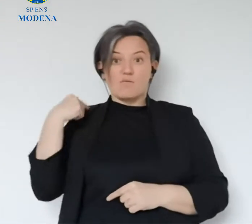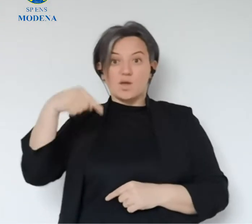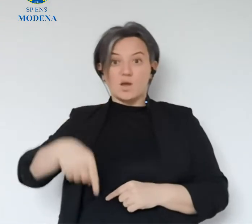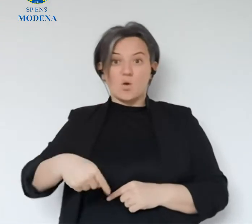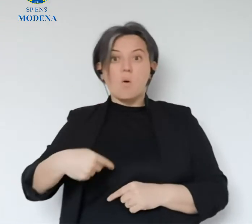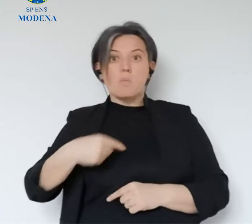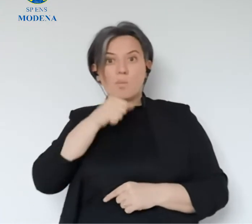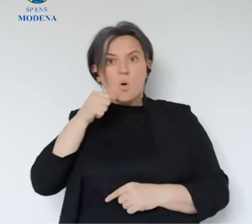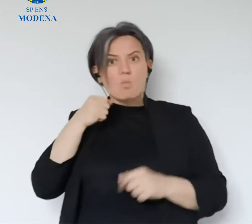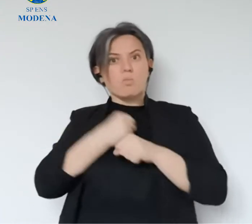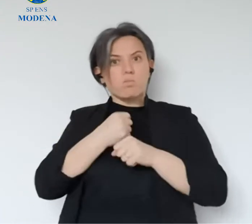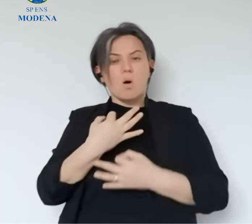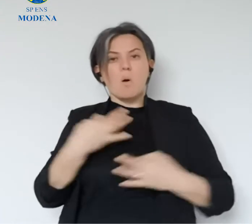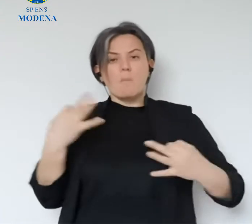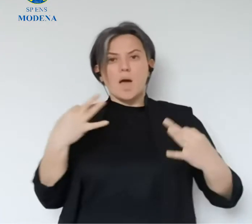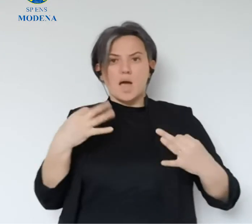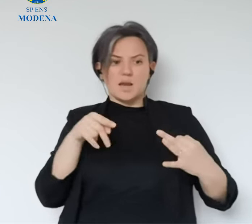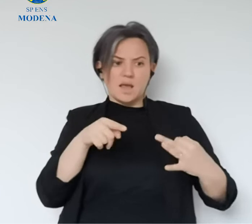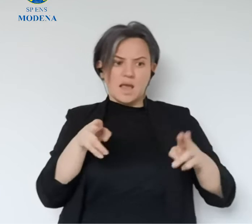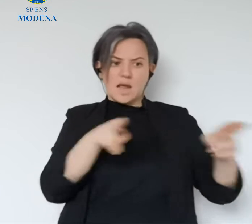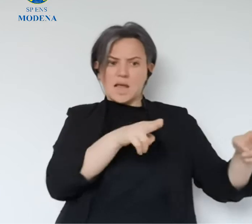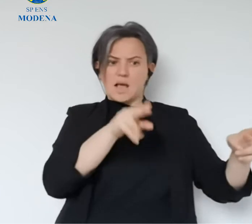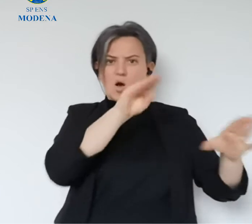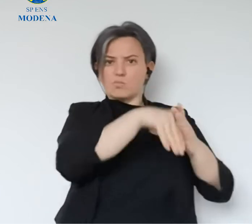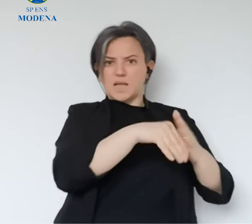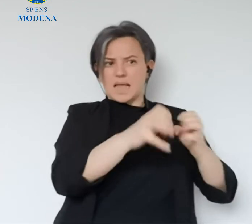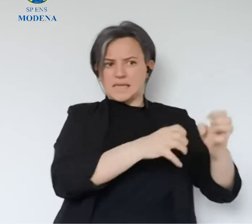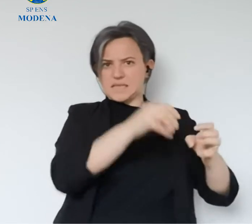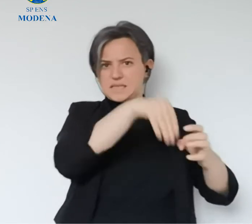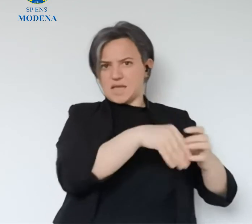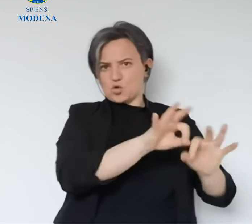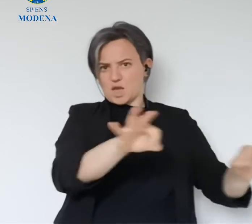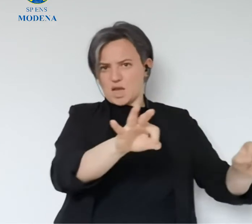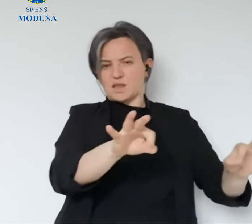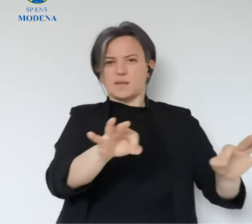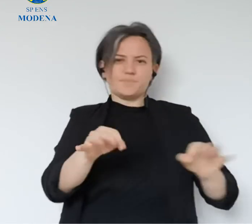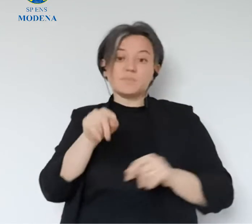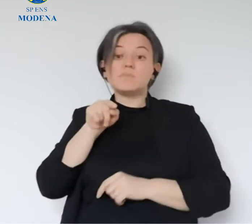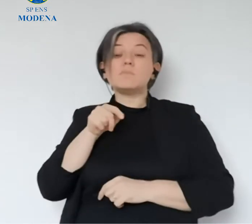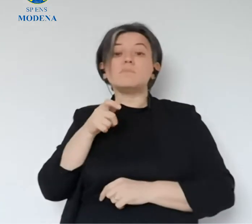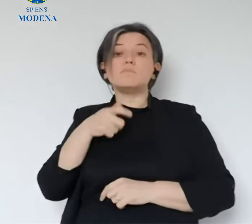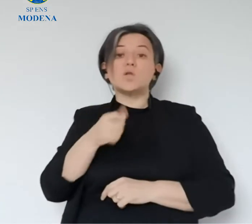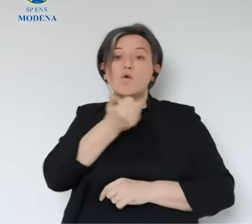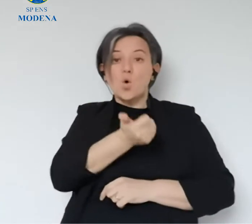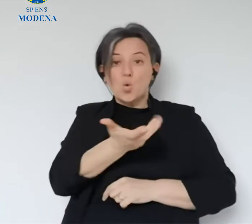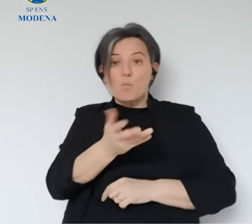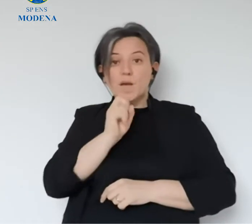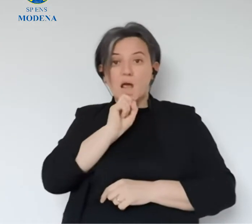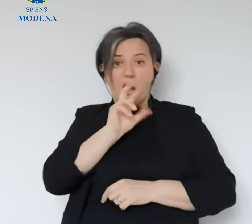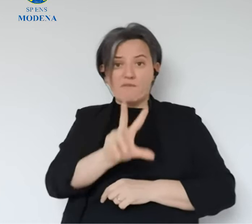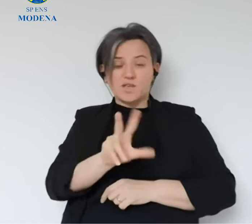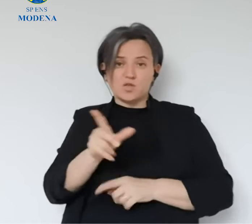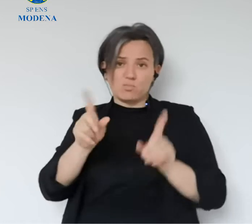siamo stati estremamente efficaci nel non riuscire a mettere in crisi le strutture sanitarie in questa fase, i numeri che vi leggo